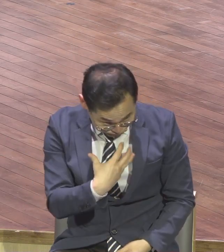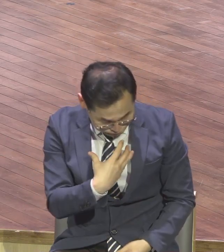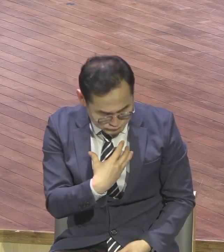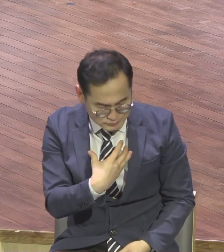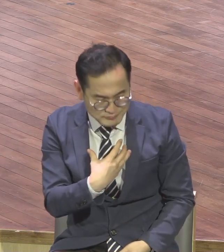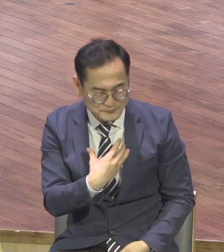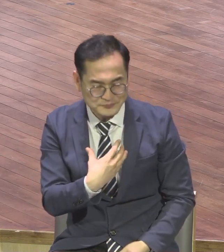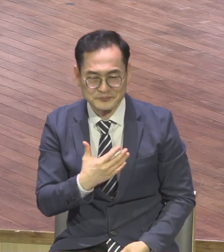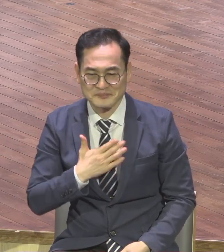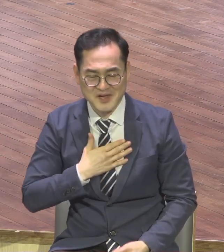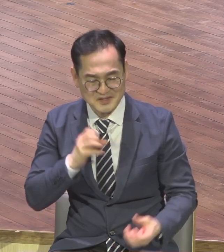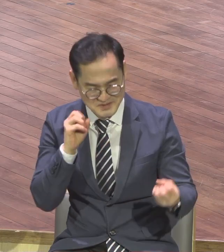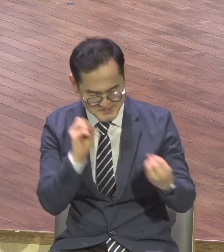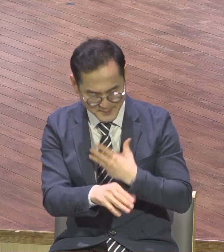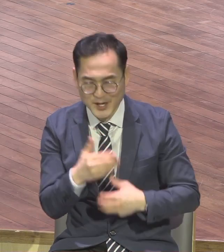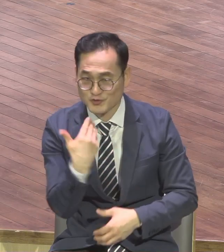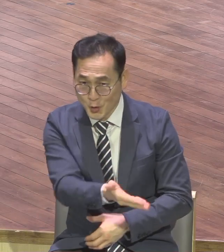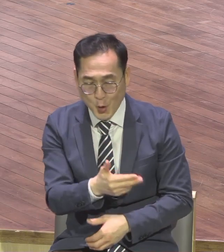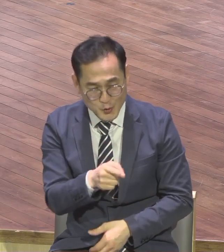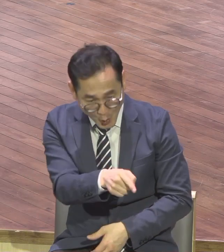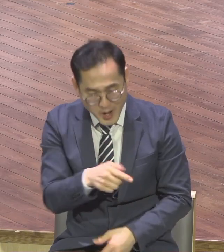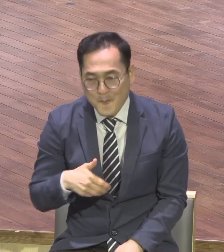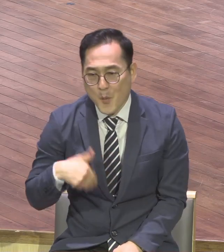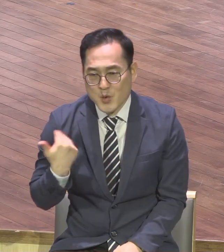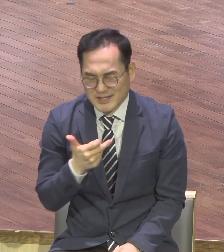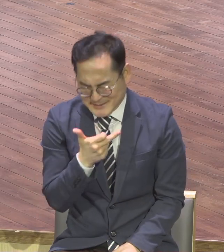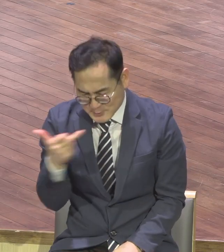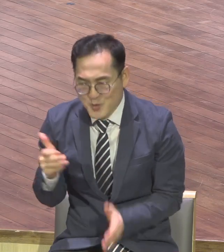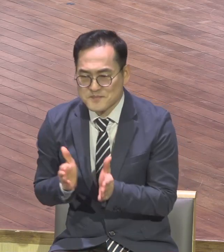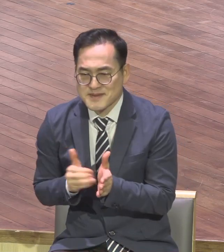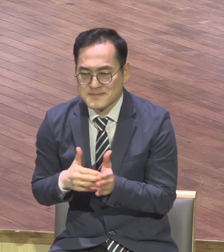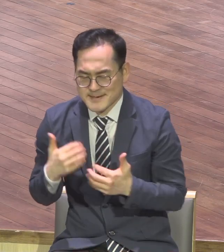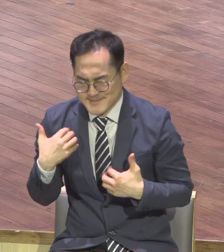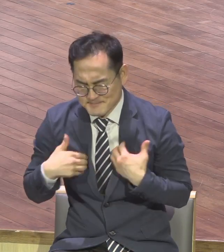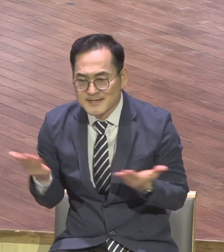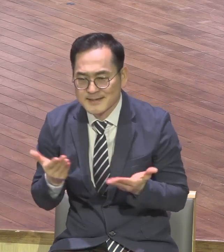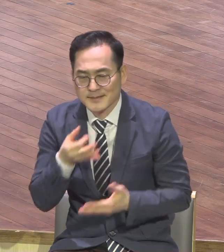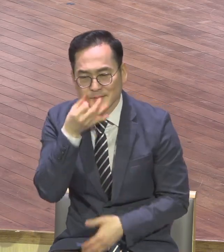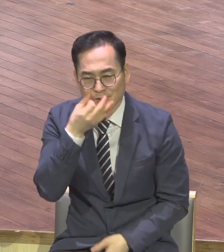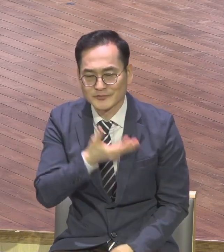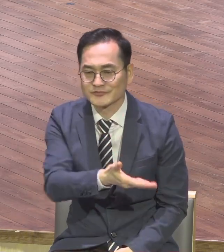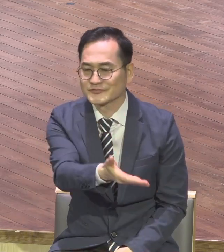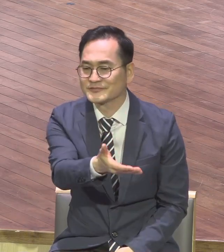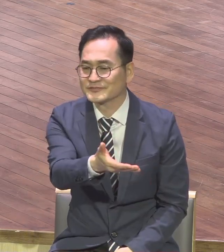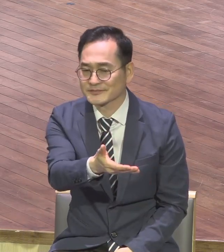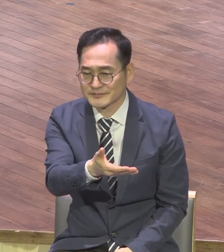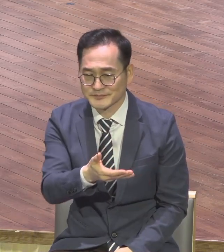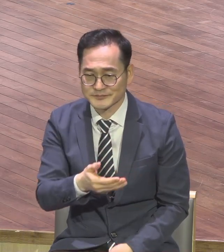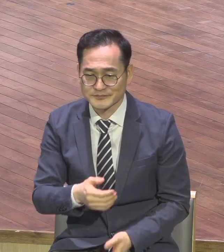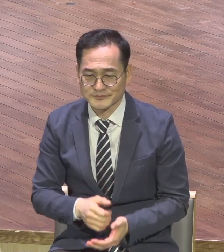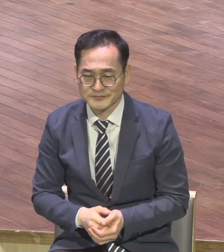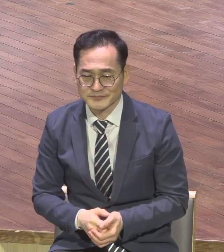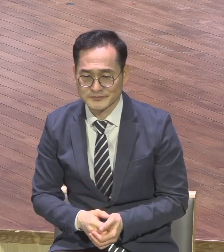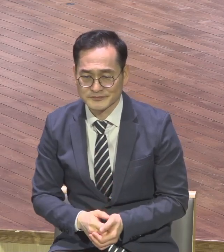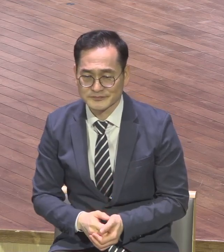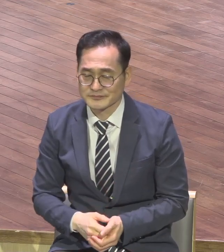너에게 응답하였고 너가 알지 못하는 그랬어 너가 알지 못한 생각도 하지 못한 거구로